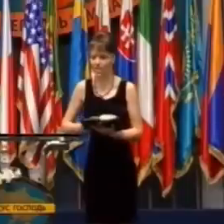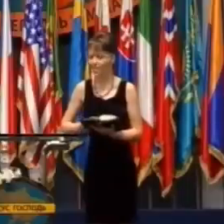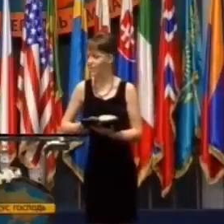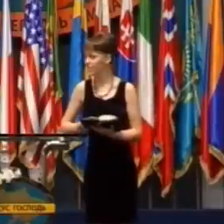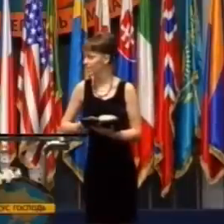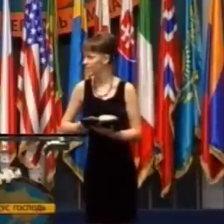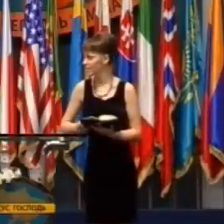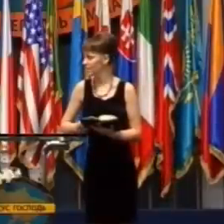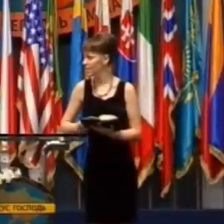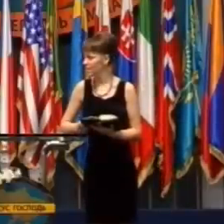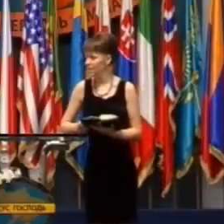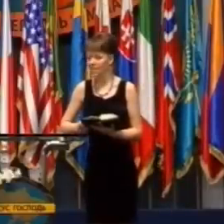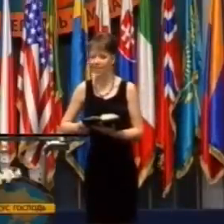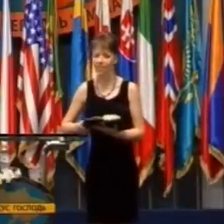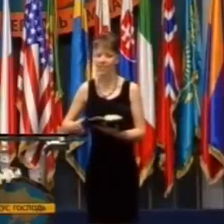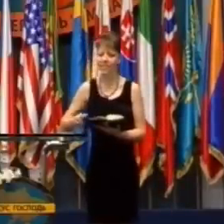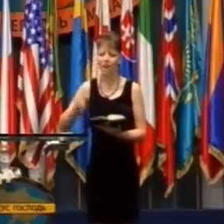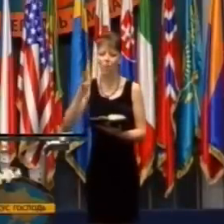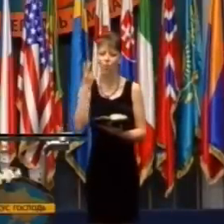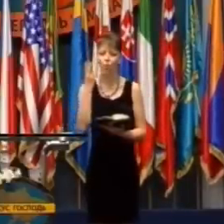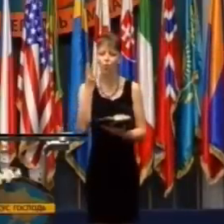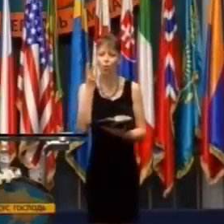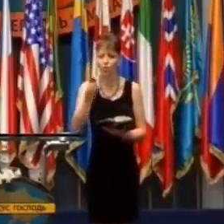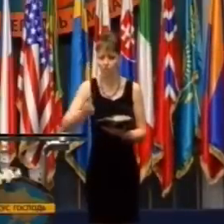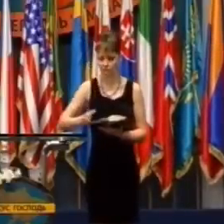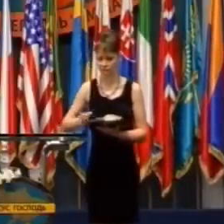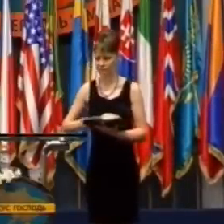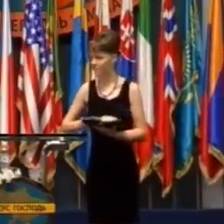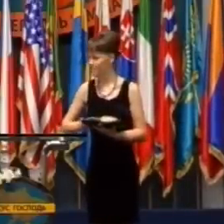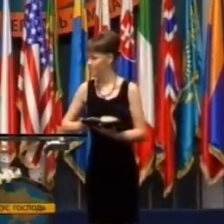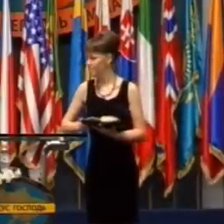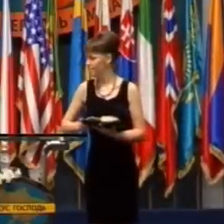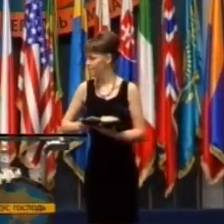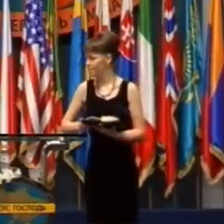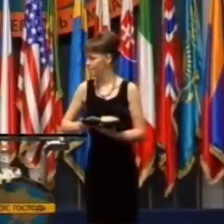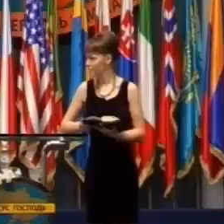Každý verš hovorí o dvoch veciach.